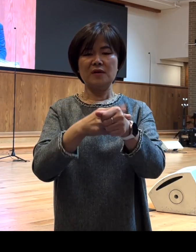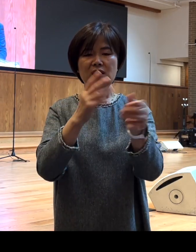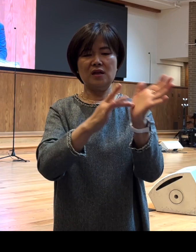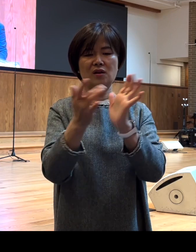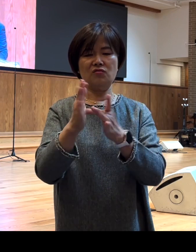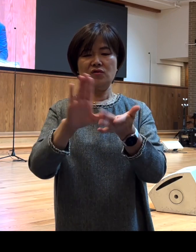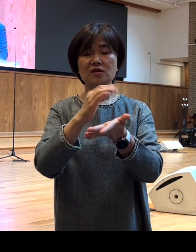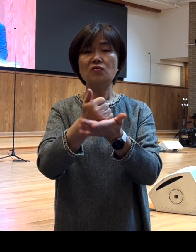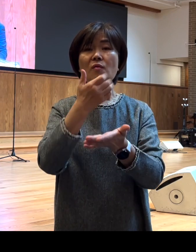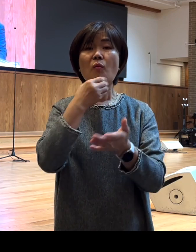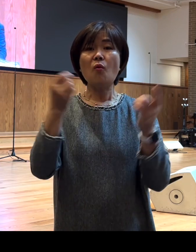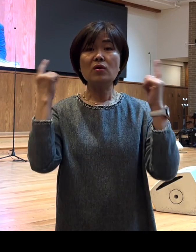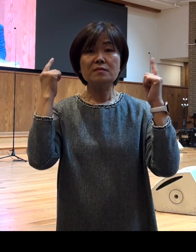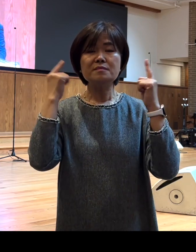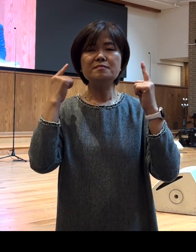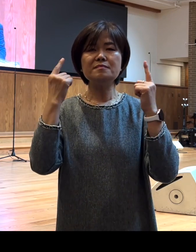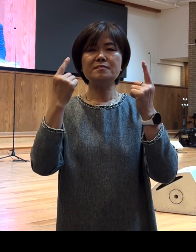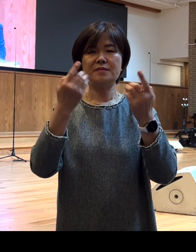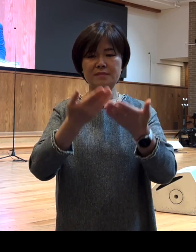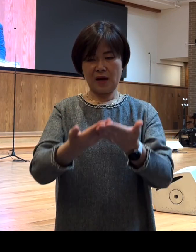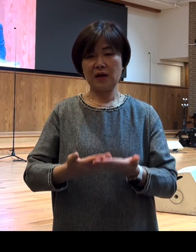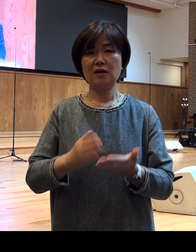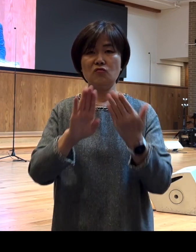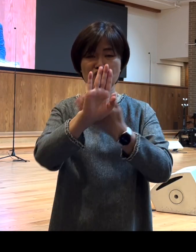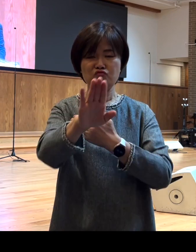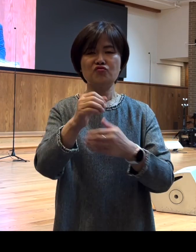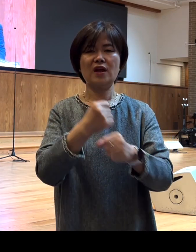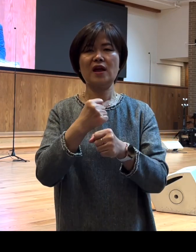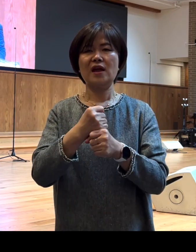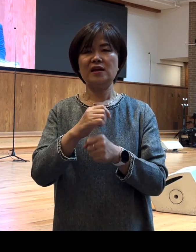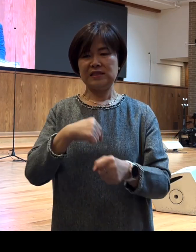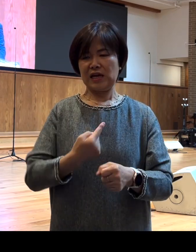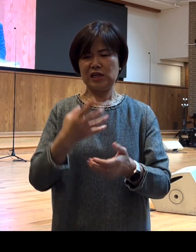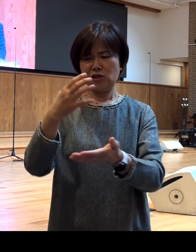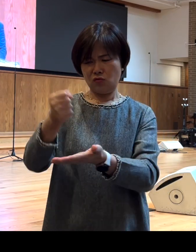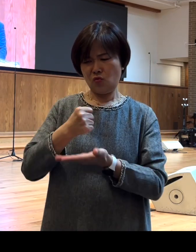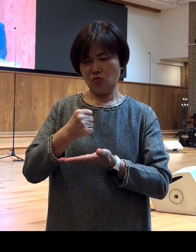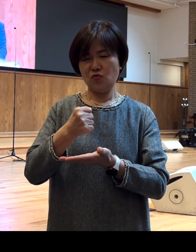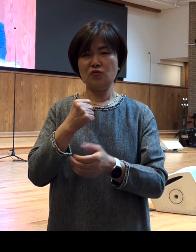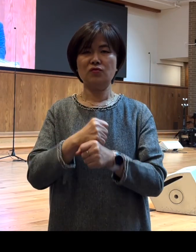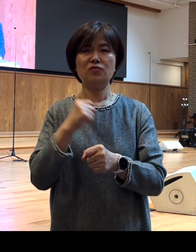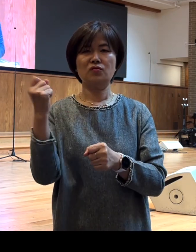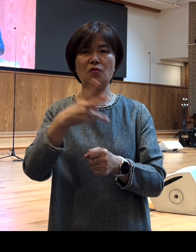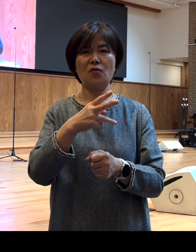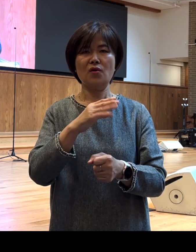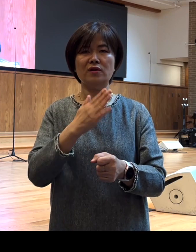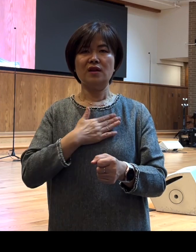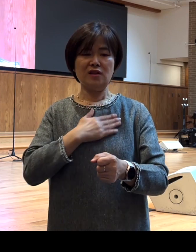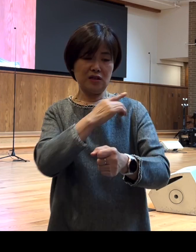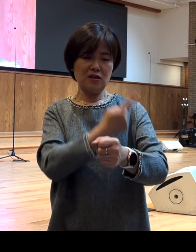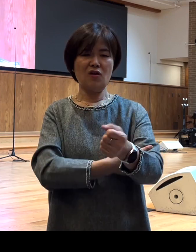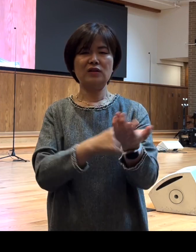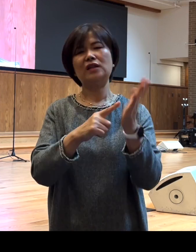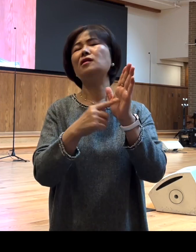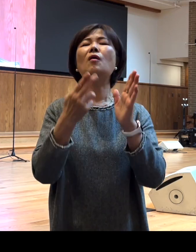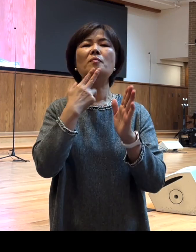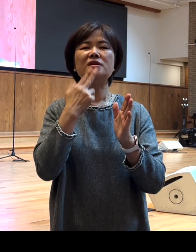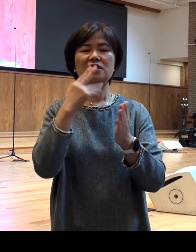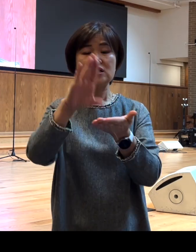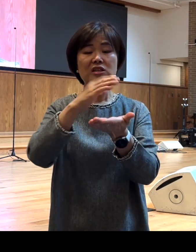들은 이후에 바울과 마찬가지로 자기의 소유나 신분을 주장하지 아니하고 도리어 그리스도를 위하여서